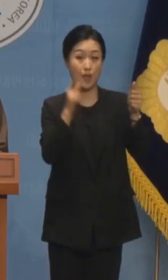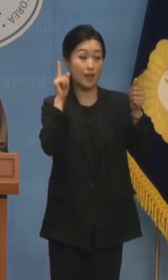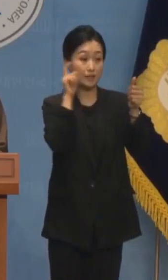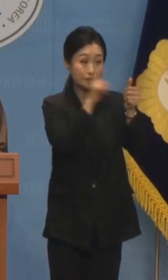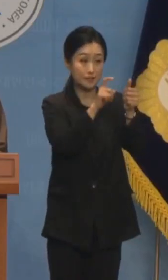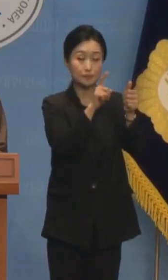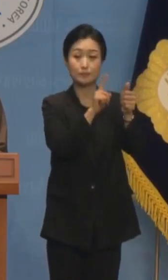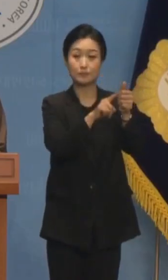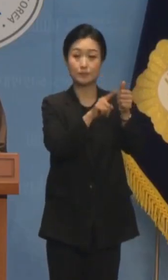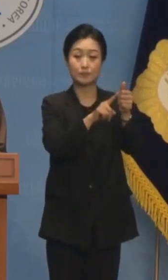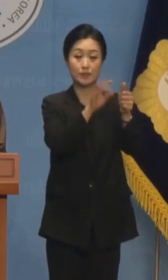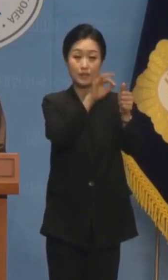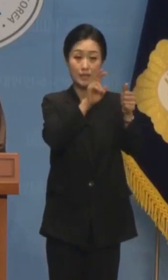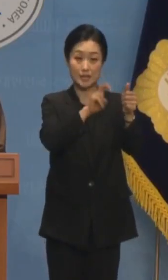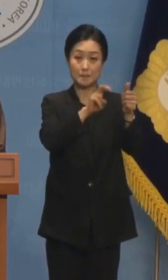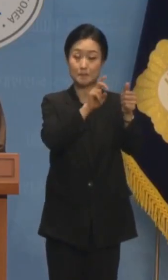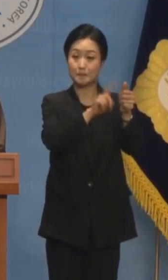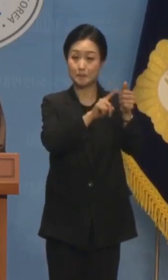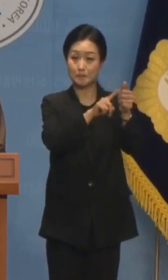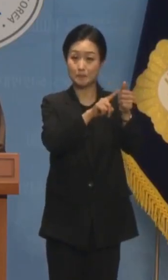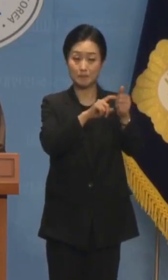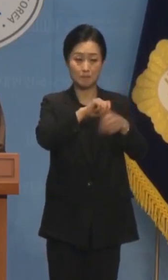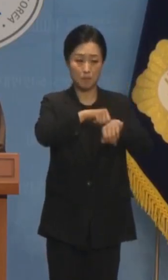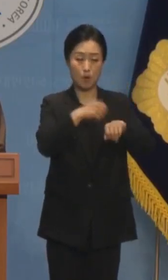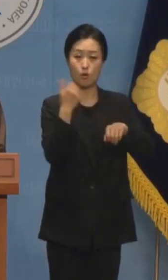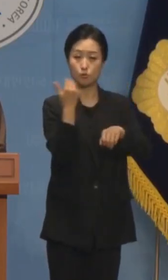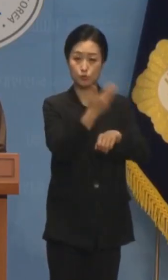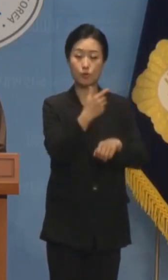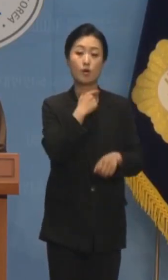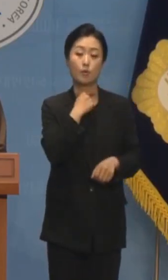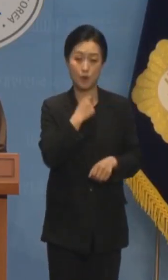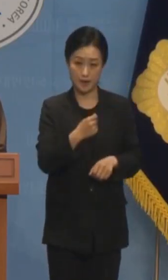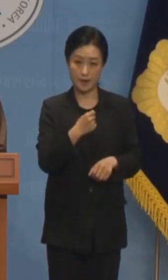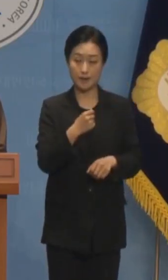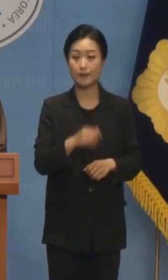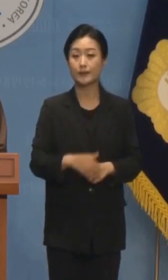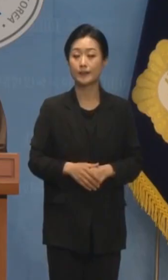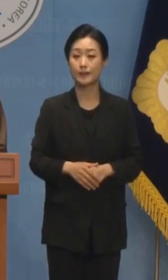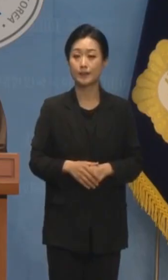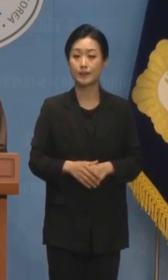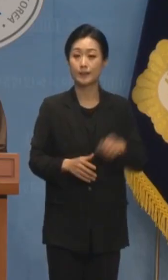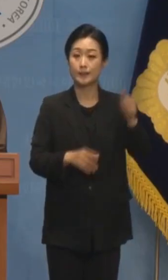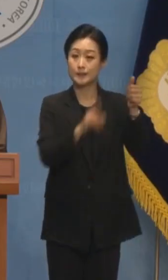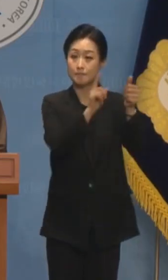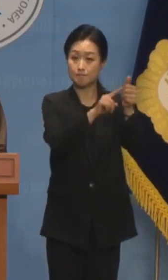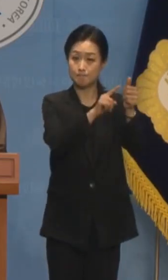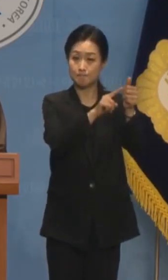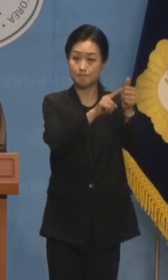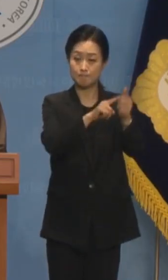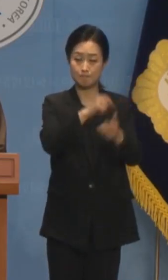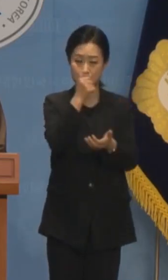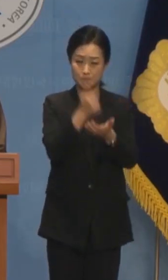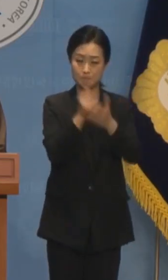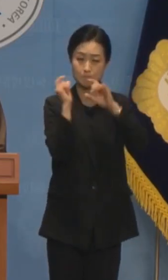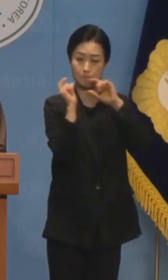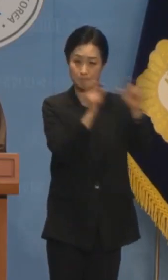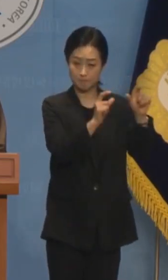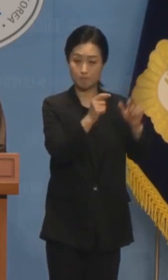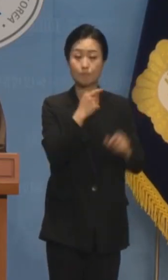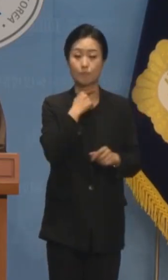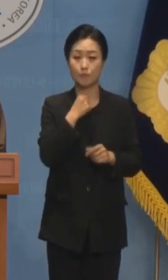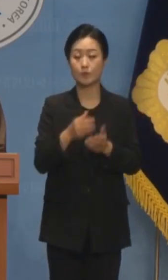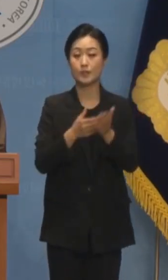처벌되길 바라고 또 바란다며 임성근 전 사단장의 처벌을 강하게